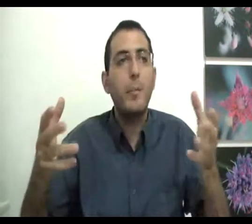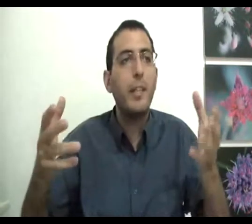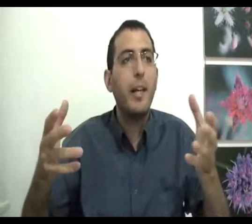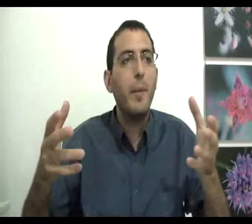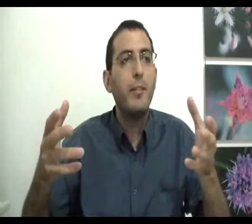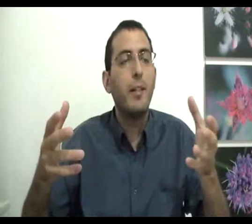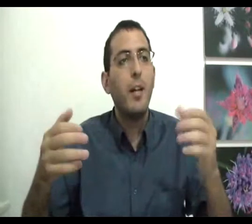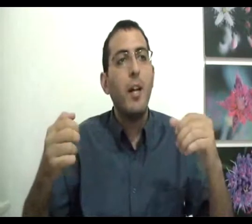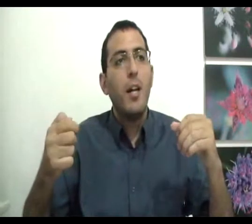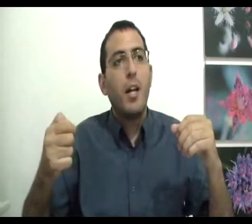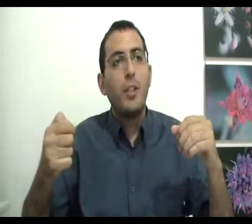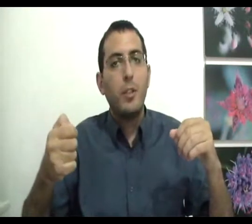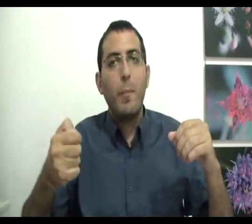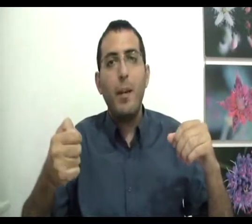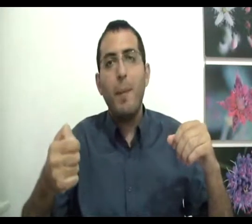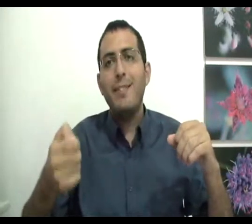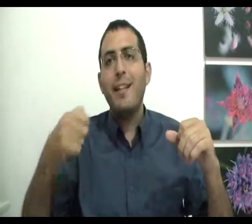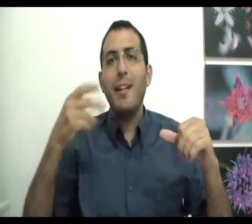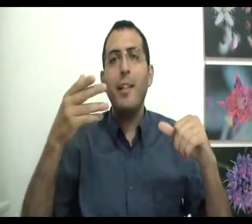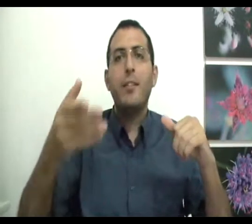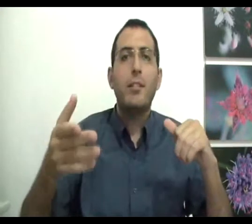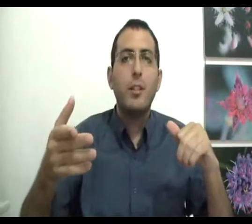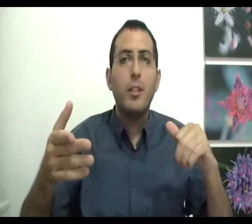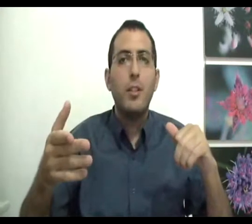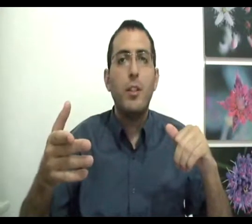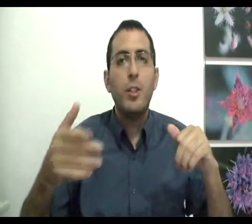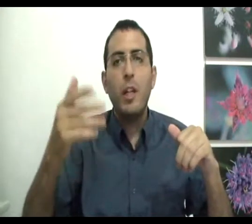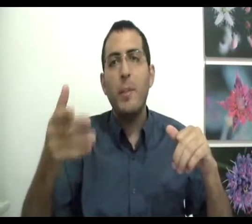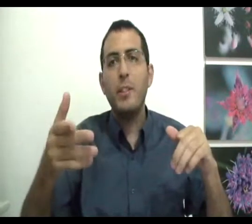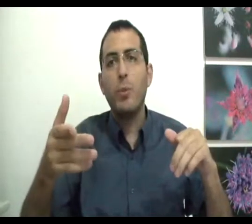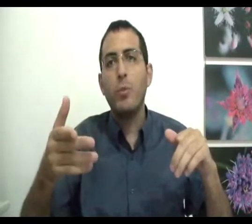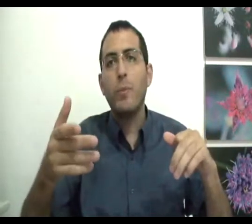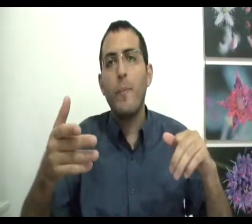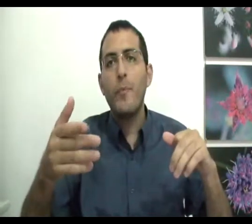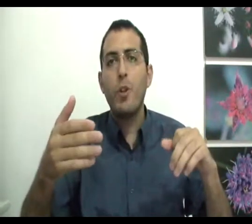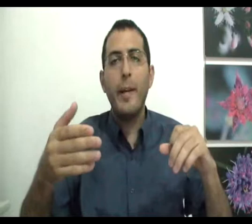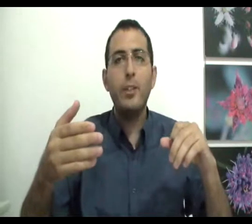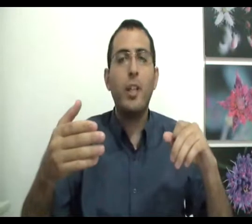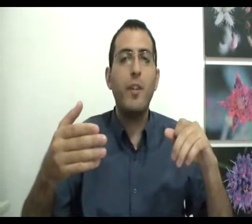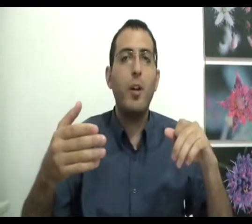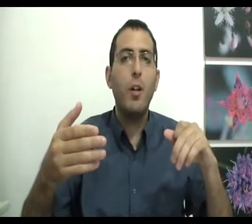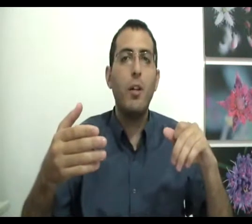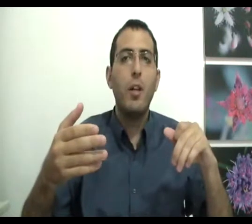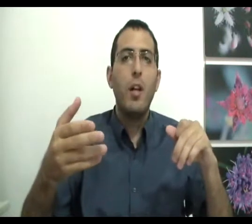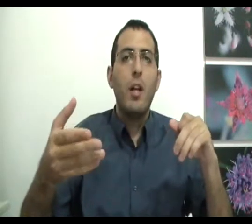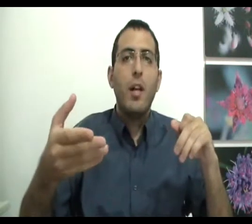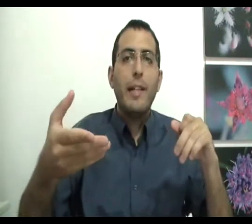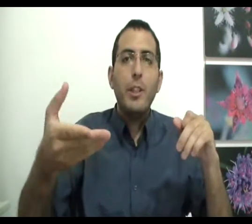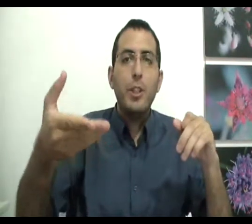תמיד קיימת כשאתה אומר מה התכלית של המציאות זה אומר שכביכול יש